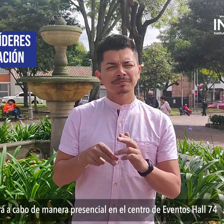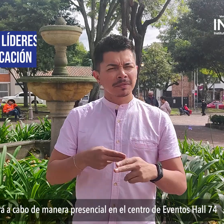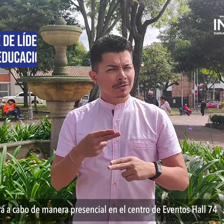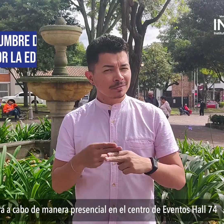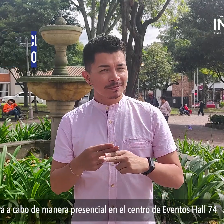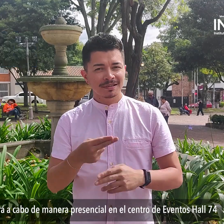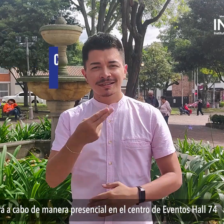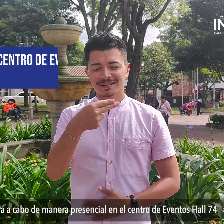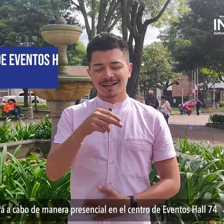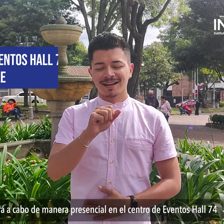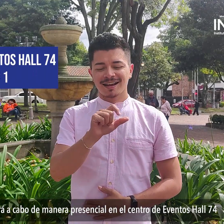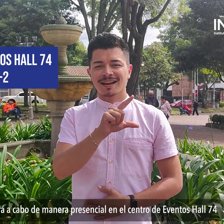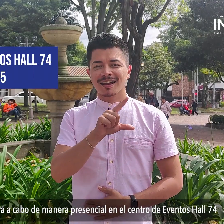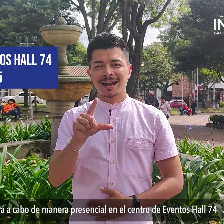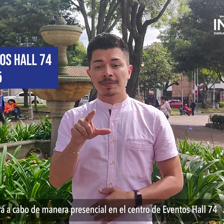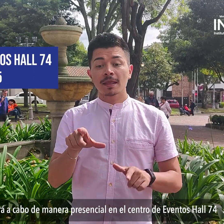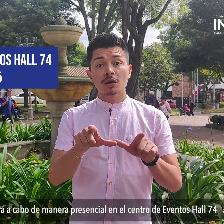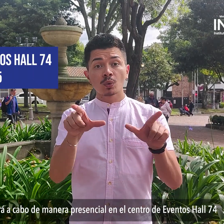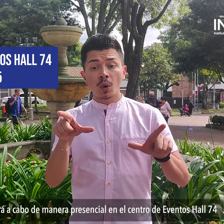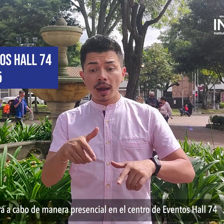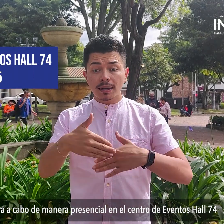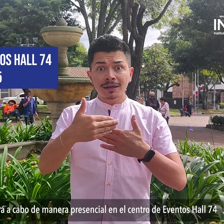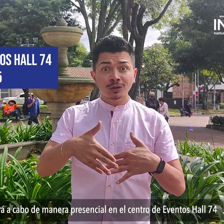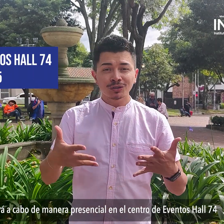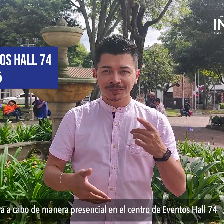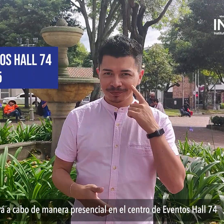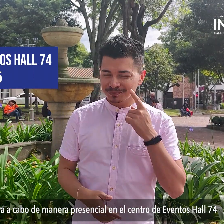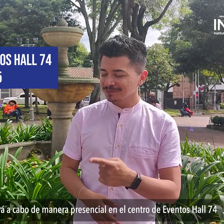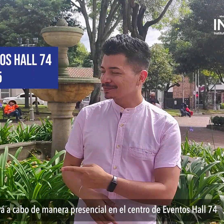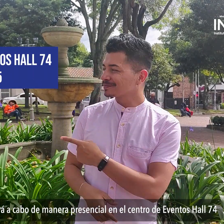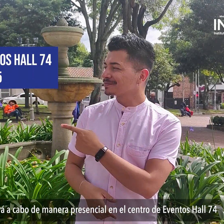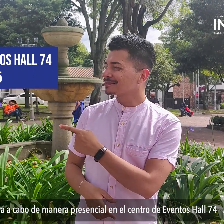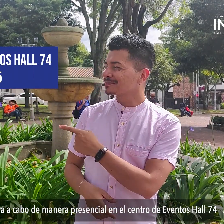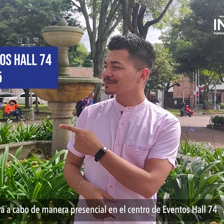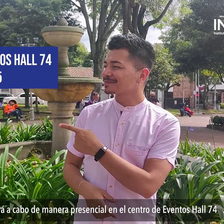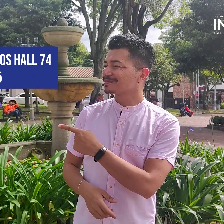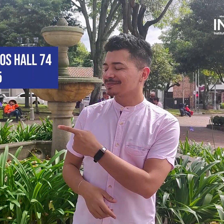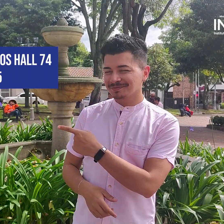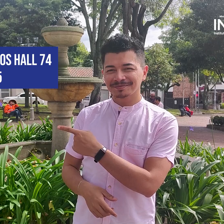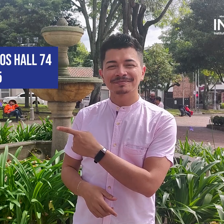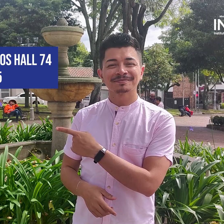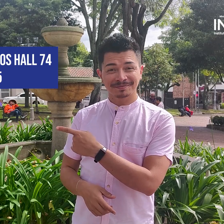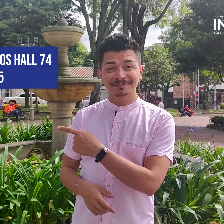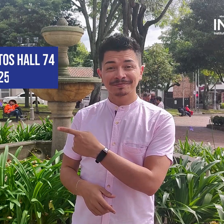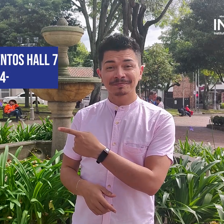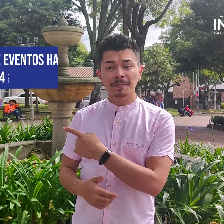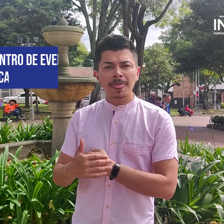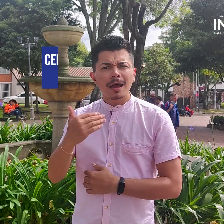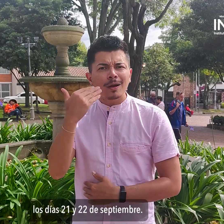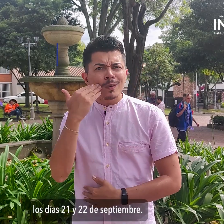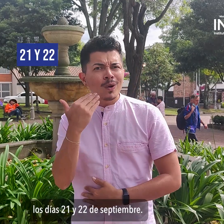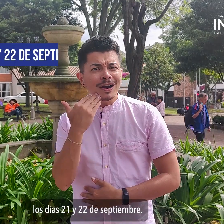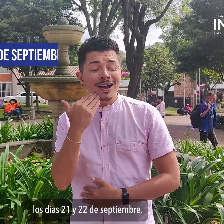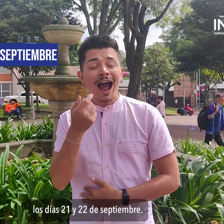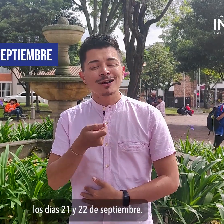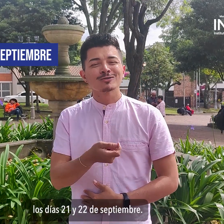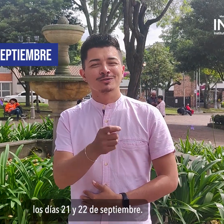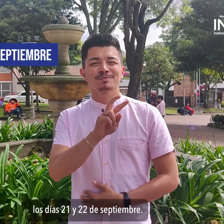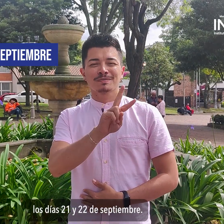presencial en el centro de eventos Hall 74, los días 21